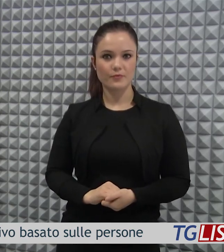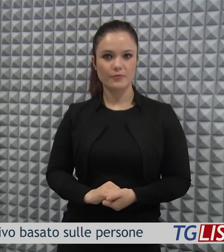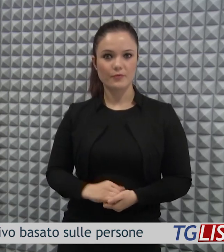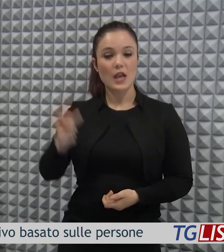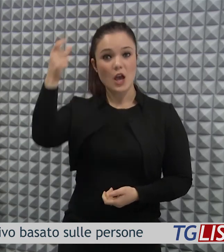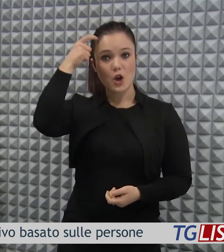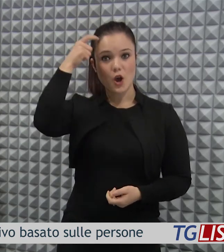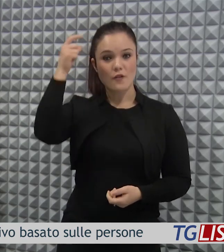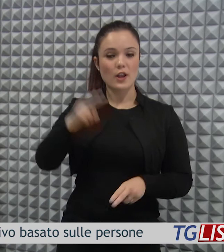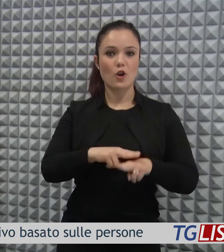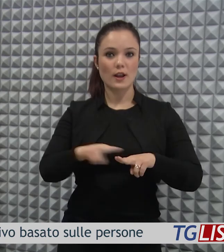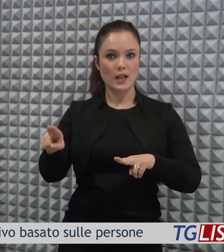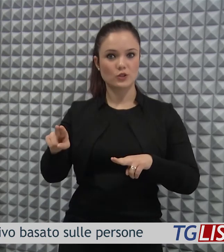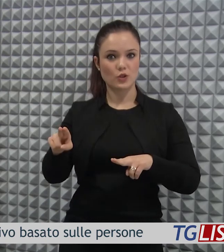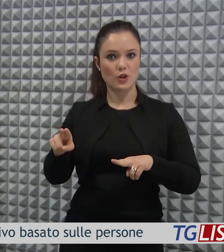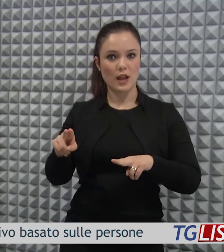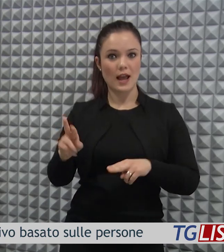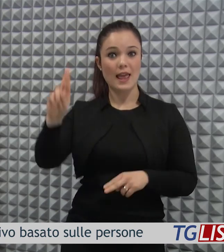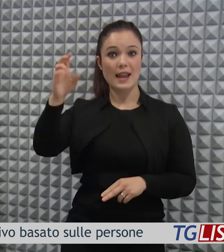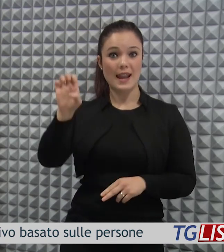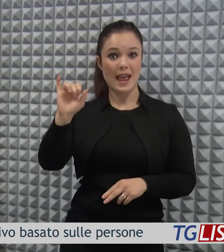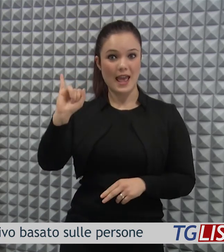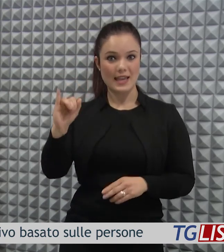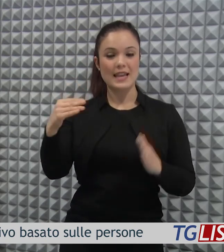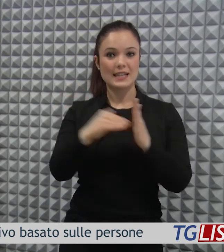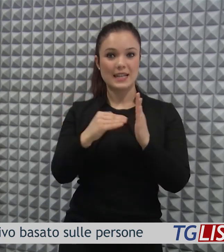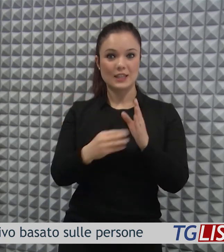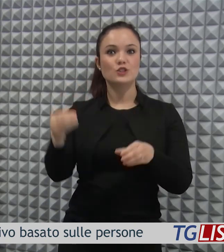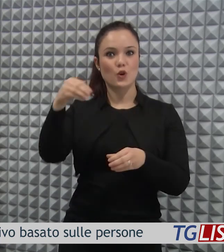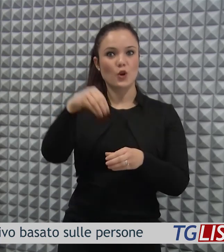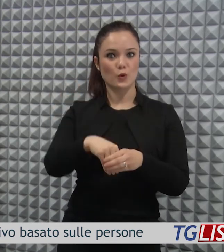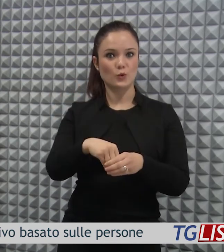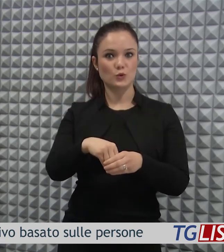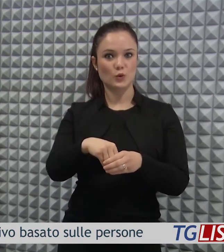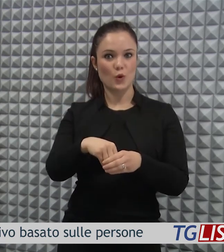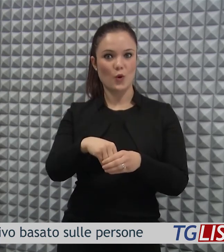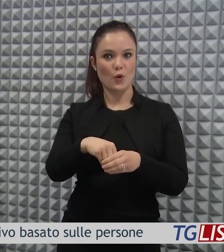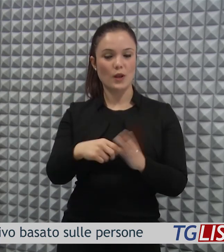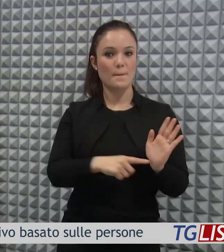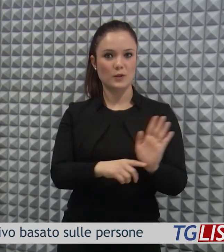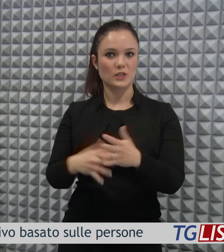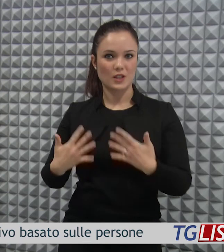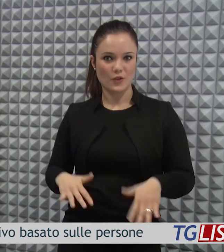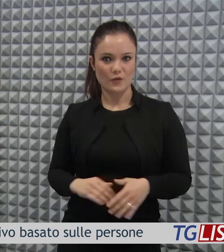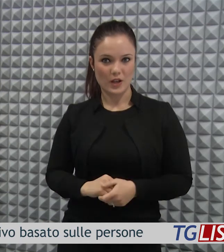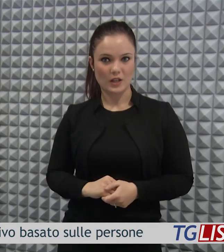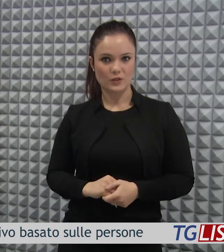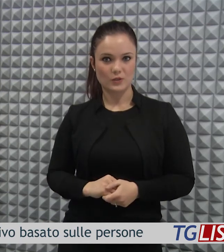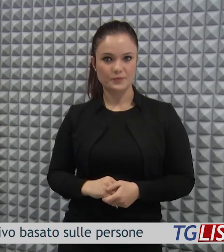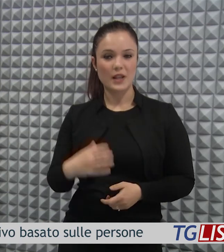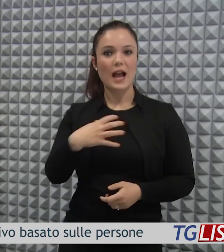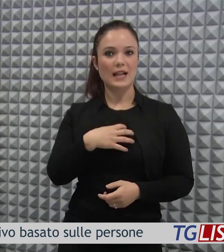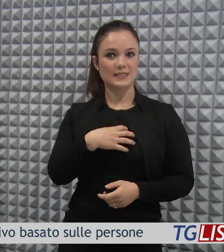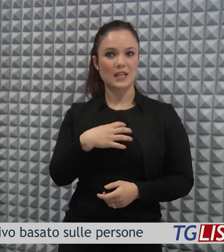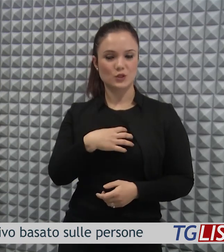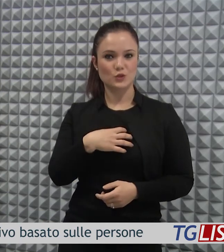parte del Governo nazionale del REI, il Reddito d'Inclusione, è stata positivamente